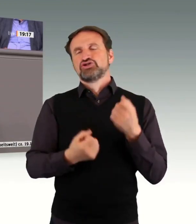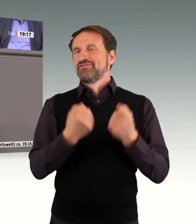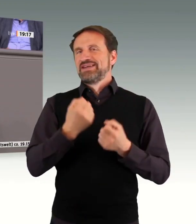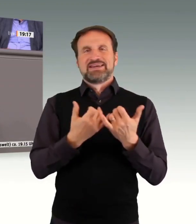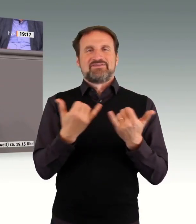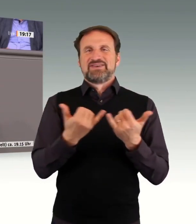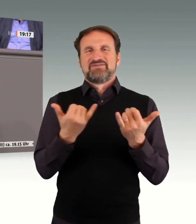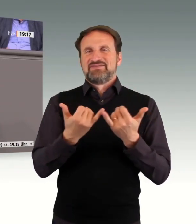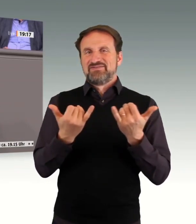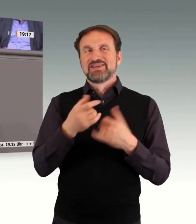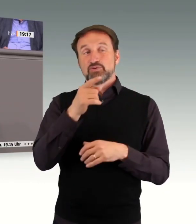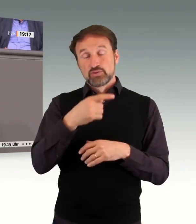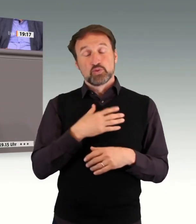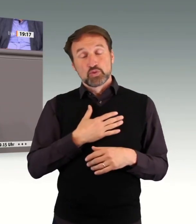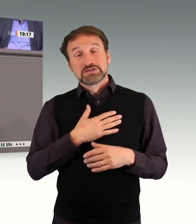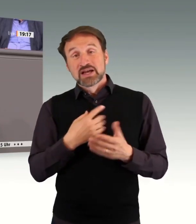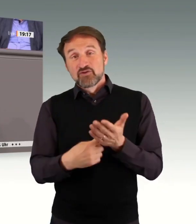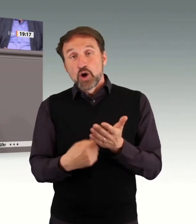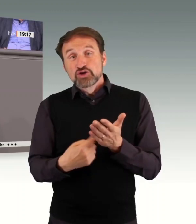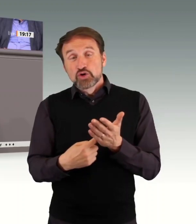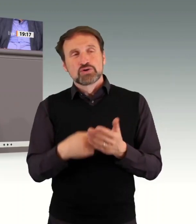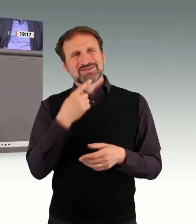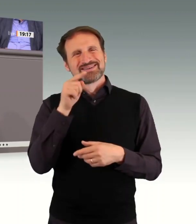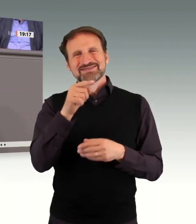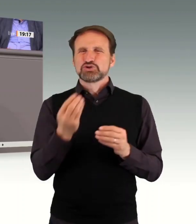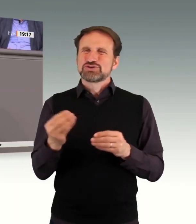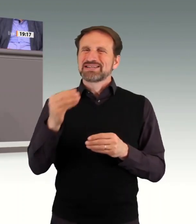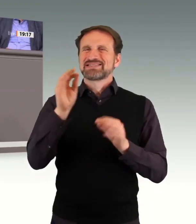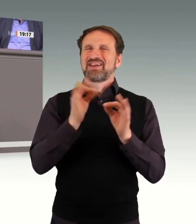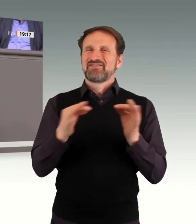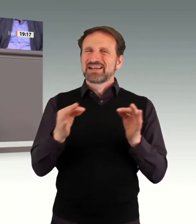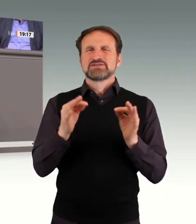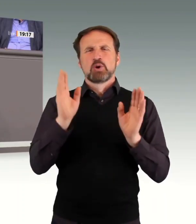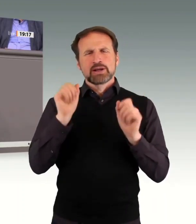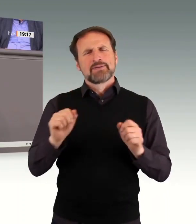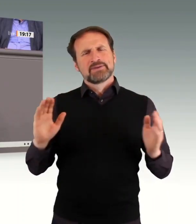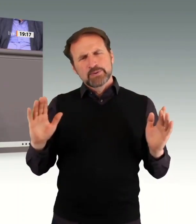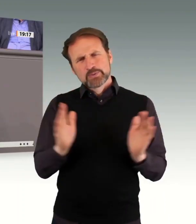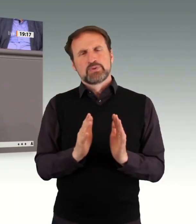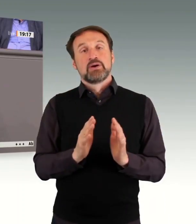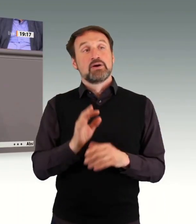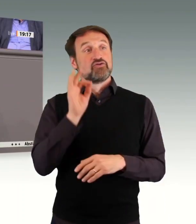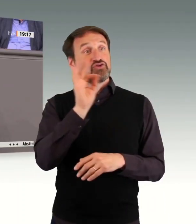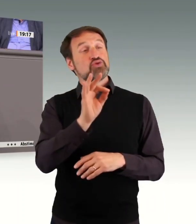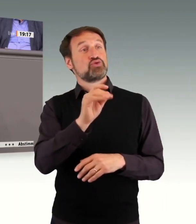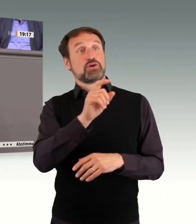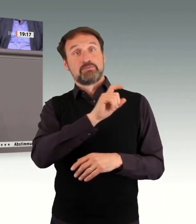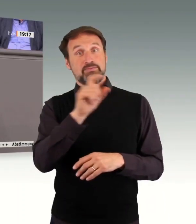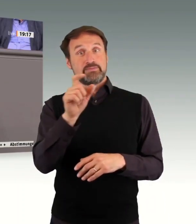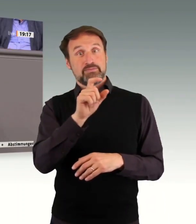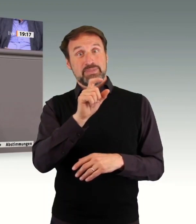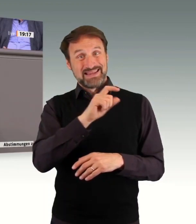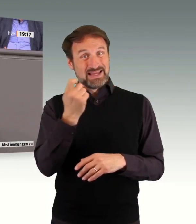diese Zusatzqualifikation gestrafft wird, kostenlos und freiwillig für die Betriebe ist. Liebe